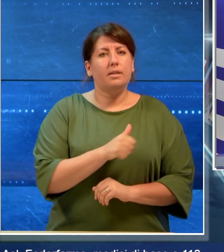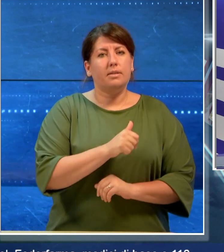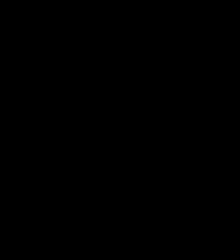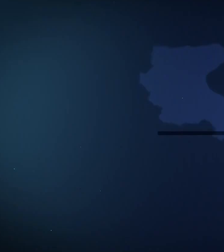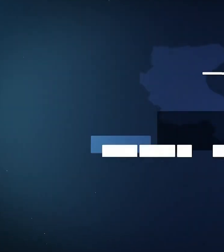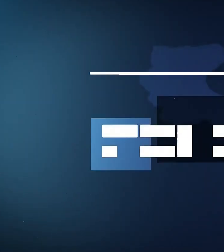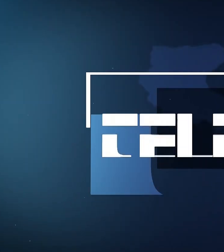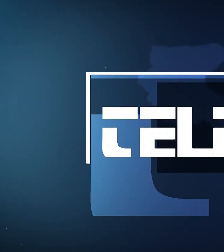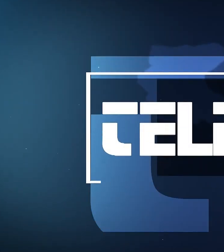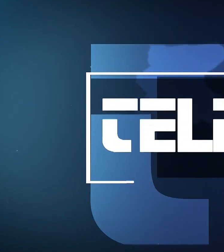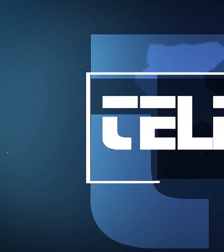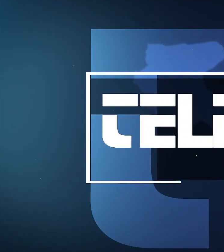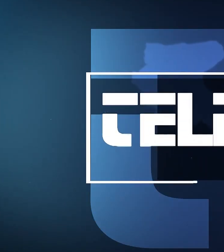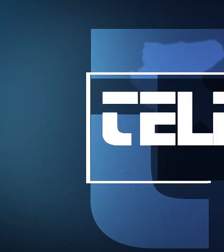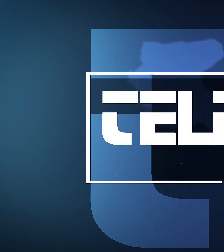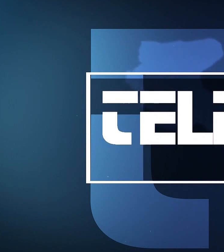TGDs.